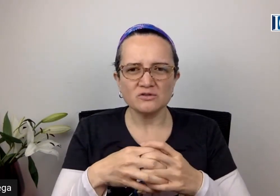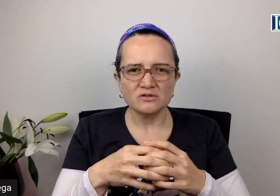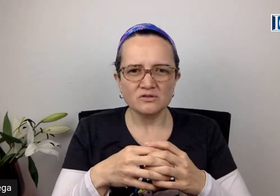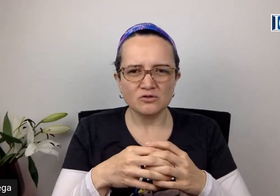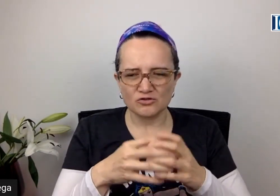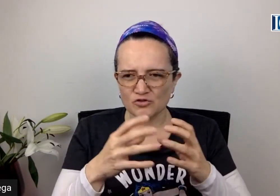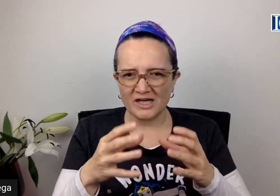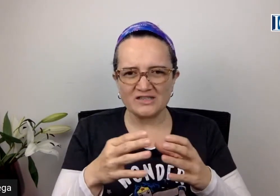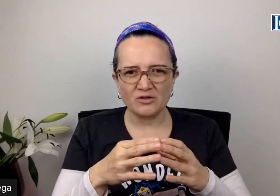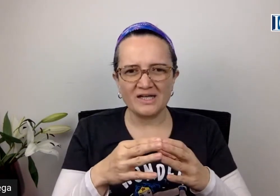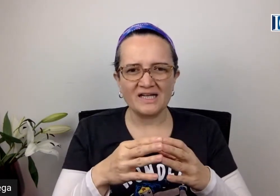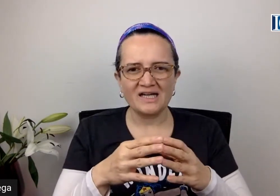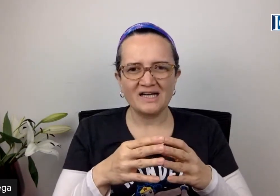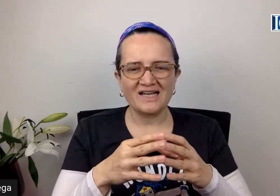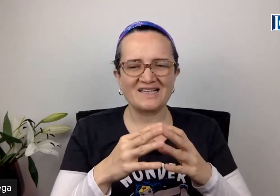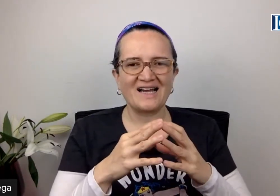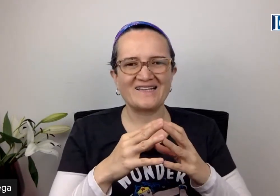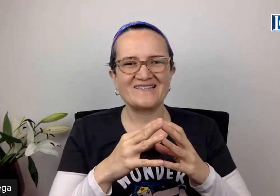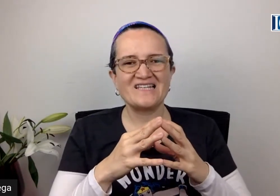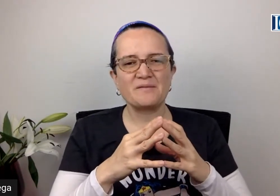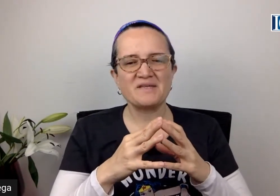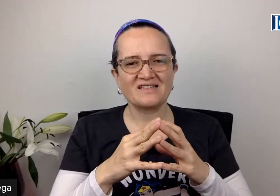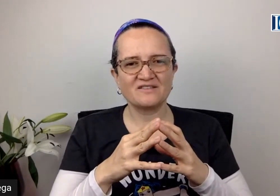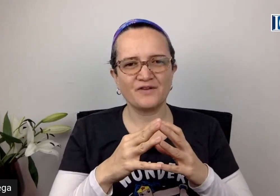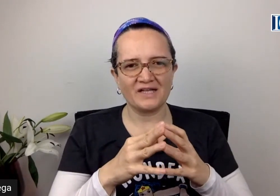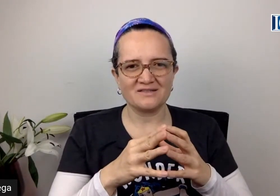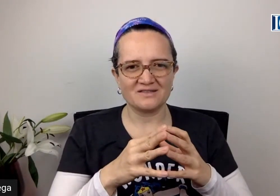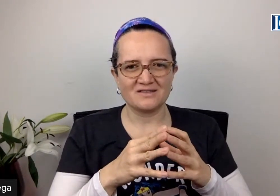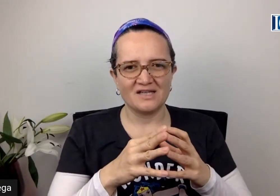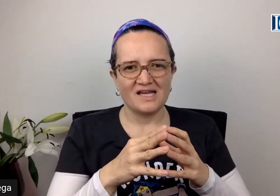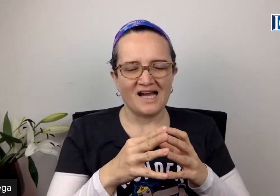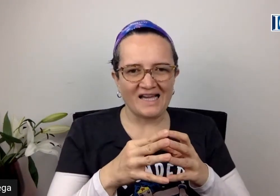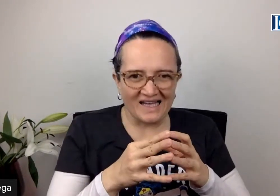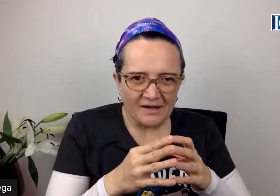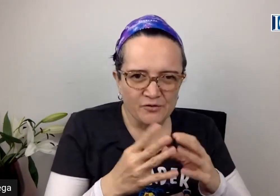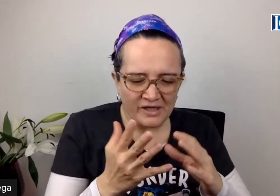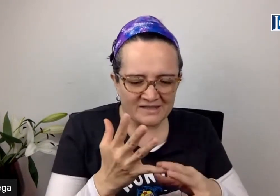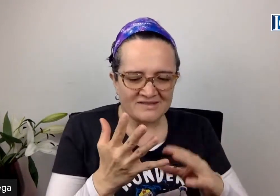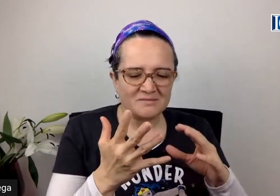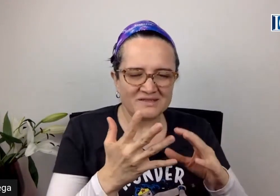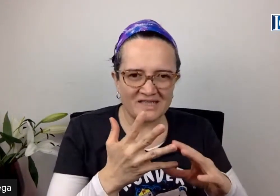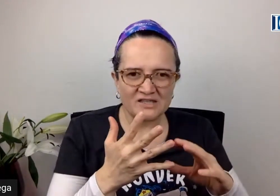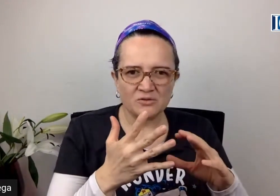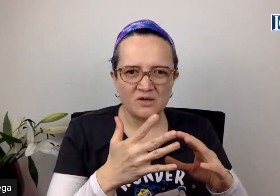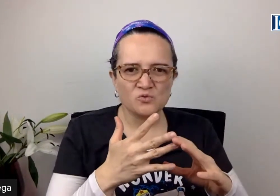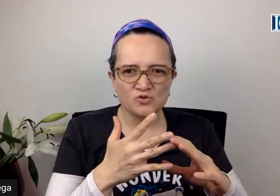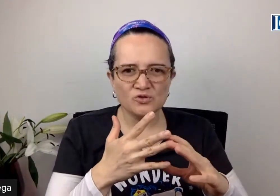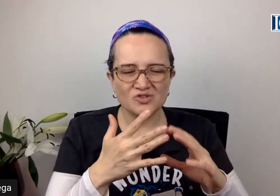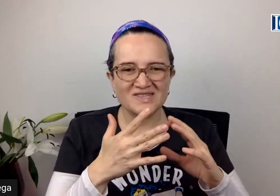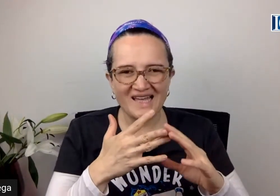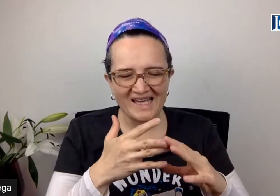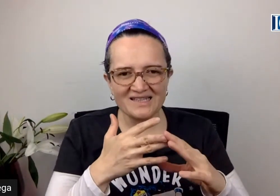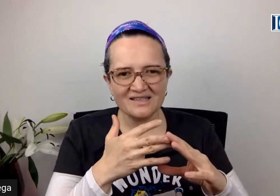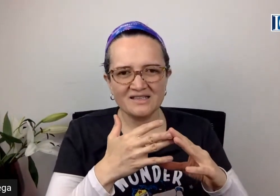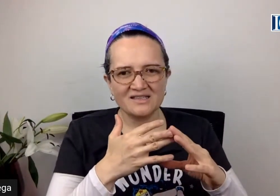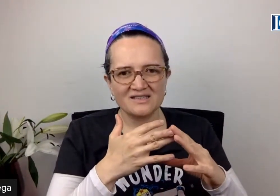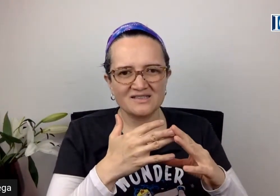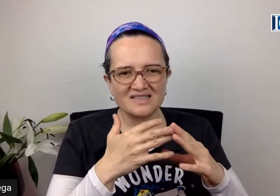con nuestro granito de arena a que hayan dinámicas diferentes, a que la violencia, el maltrato, el abuso dejen de